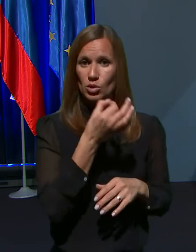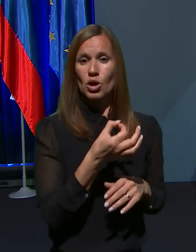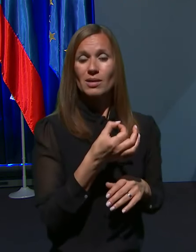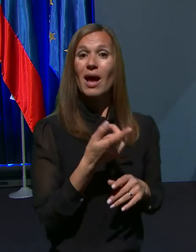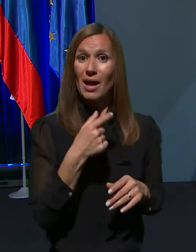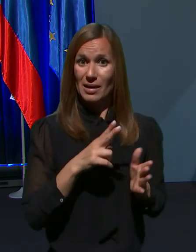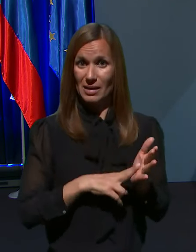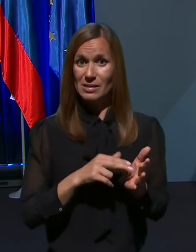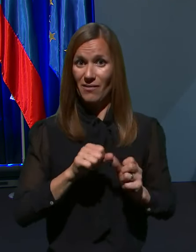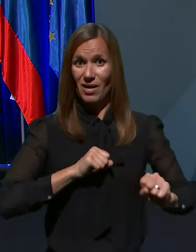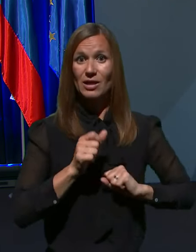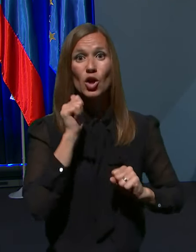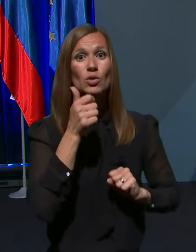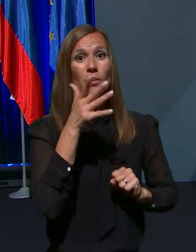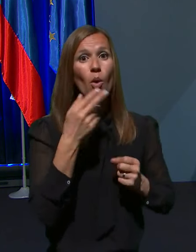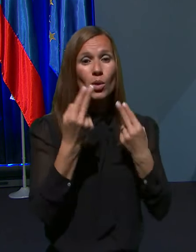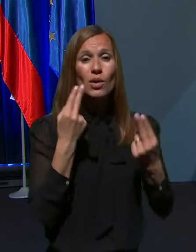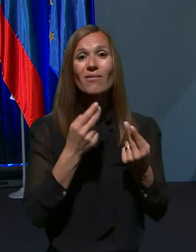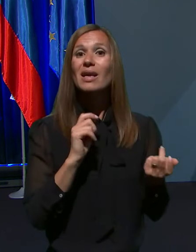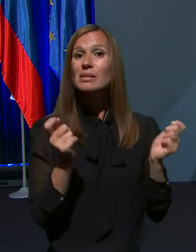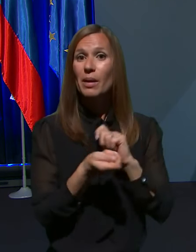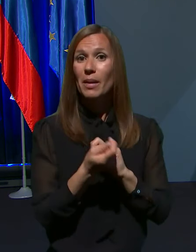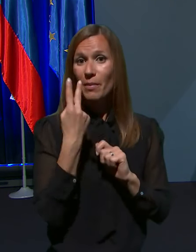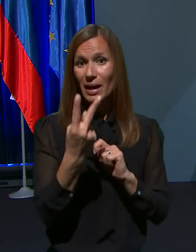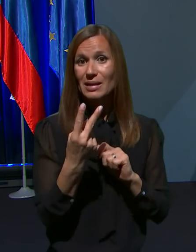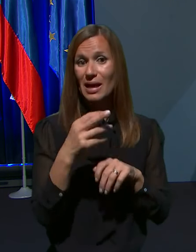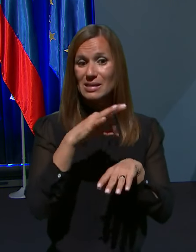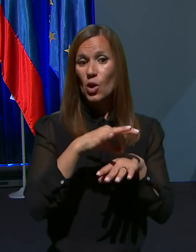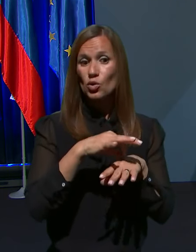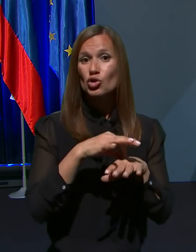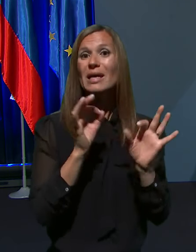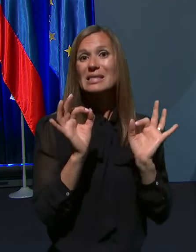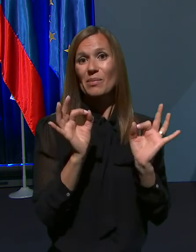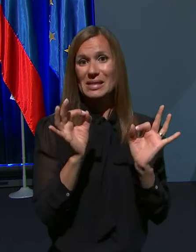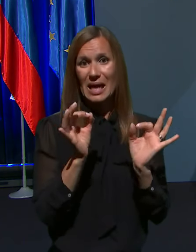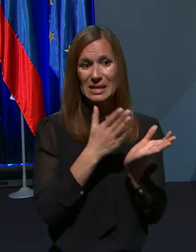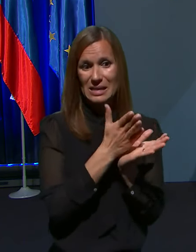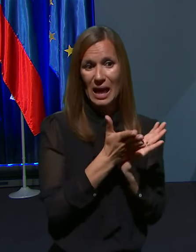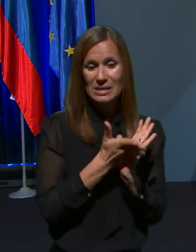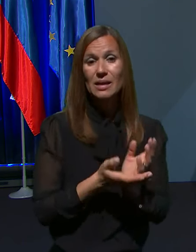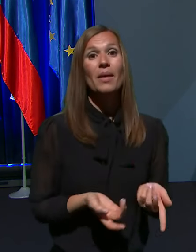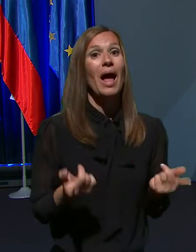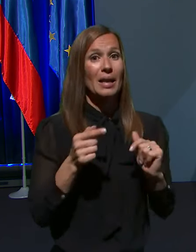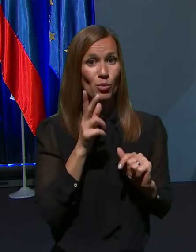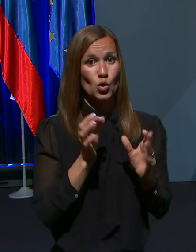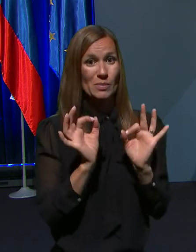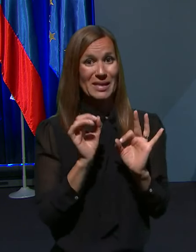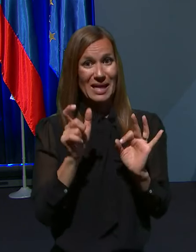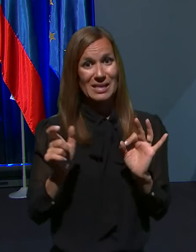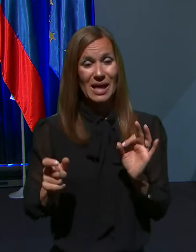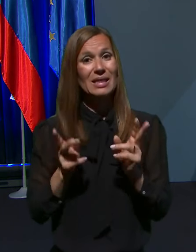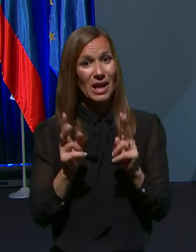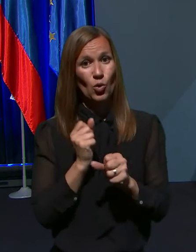vlada jutri obravnavala spremembe glede zdravniških specializacij in sicer ali bodo lahko specializanti delali